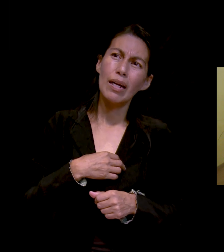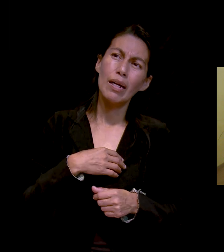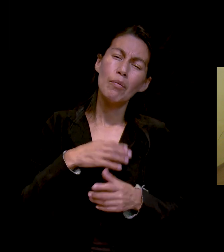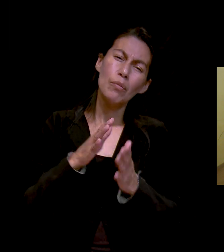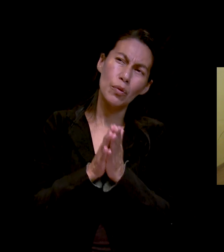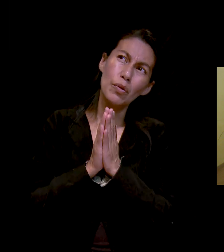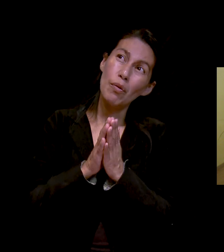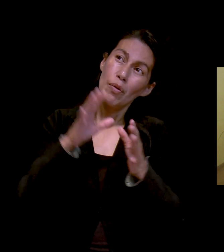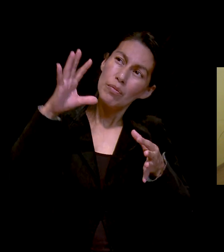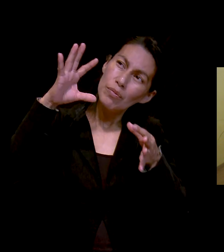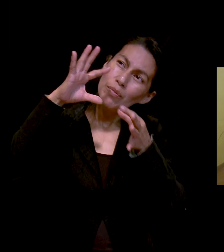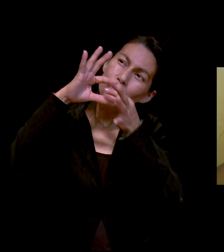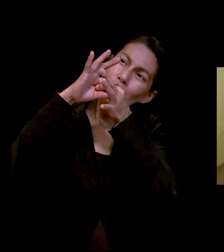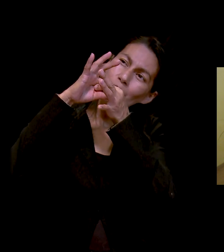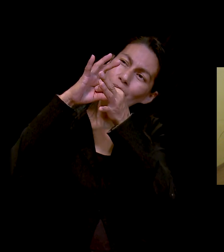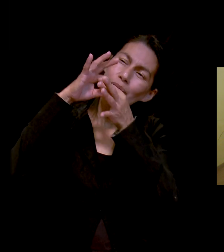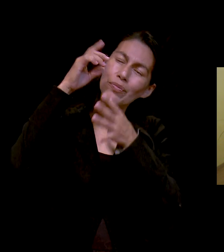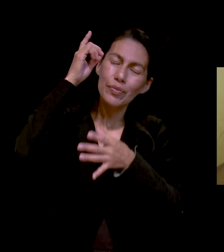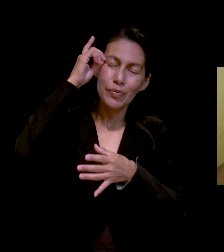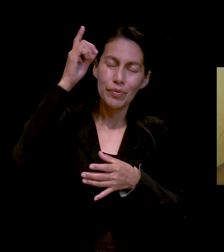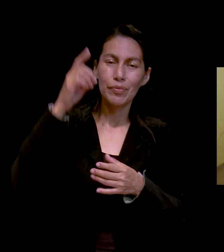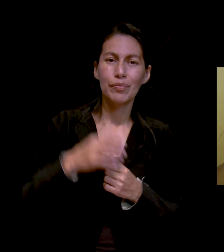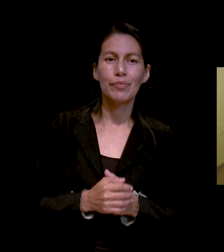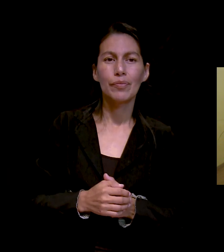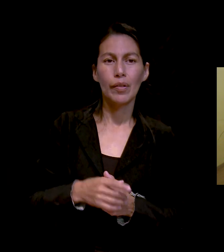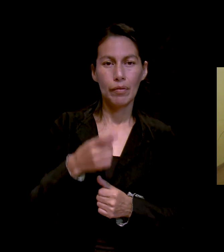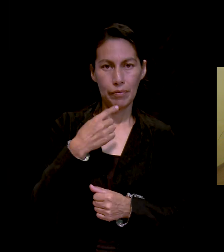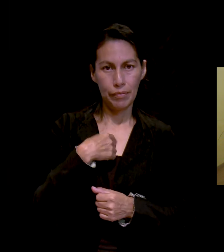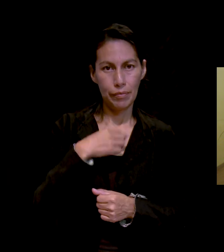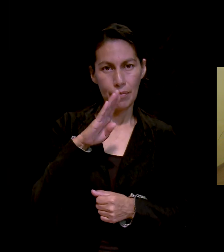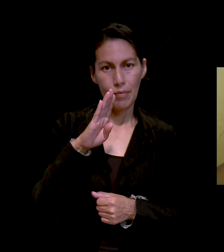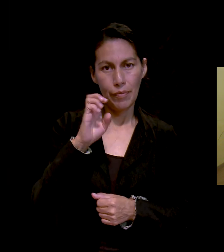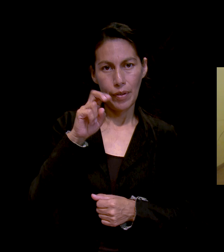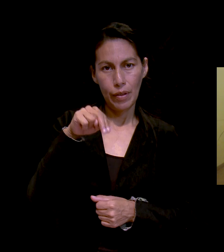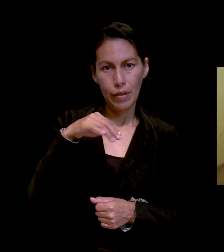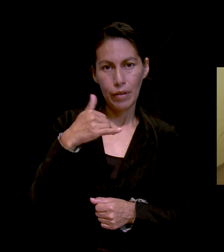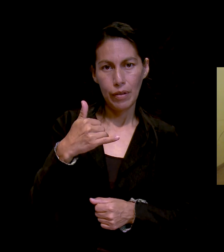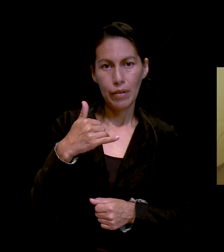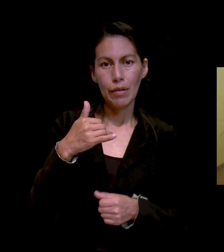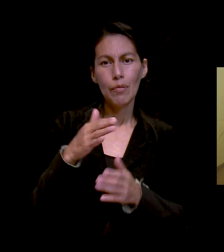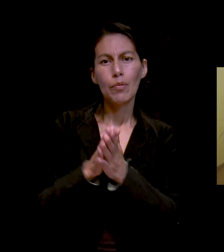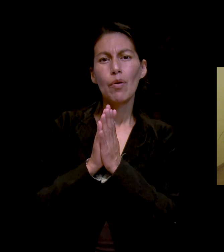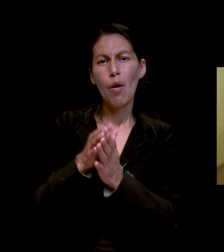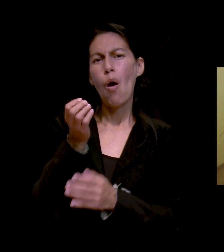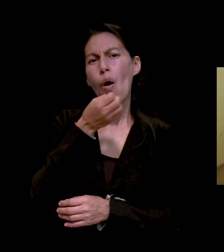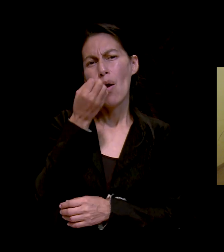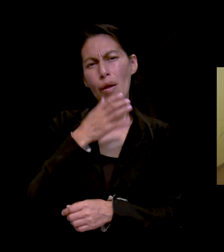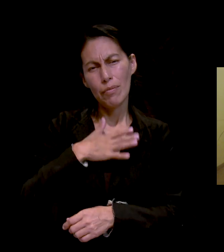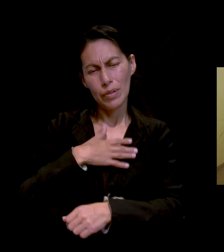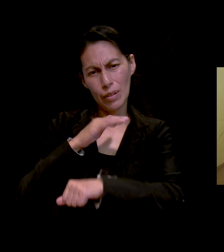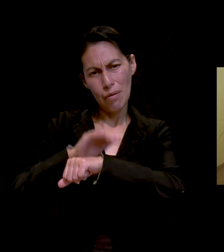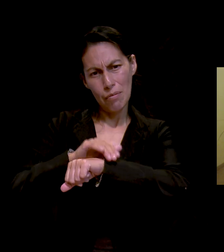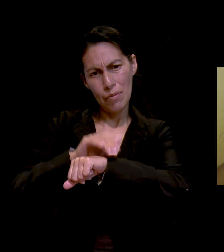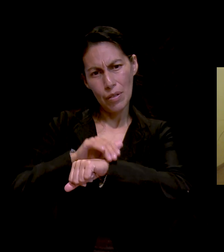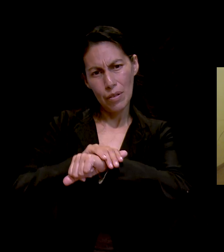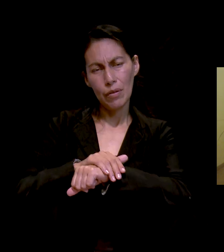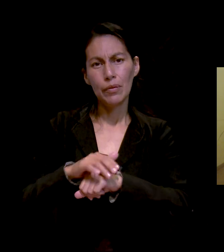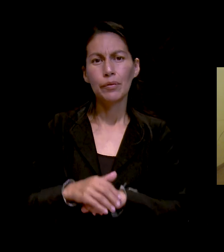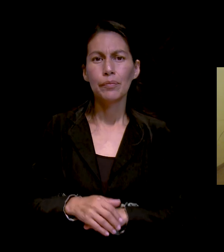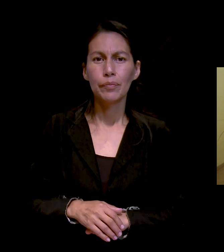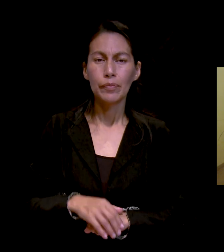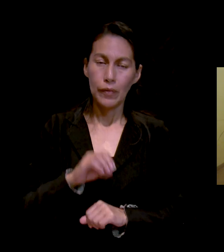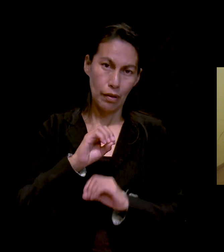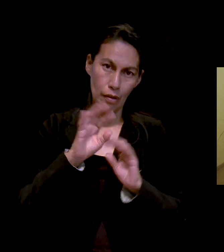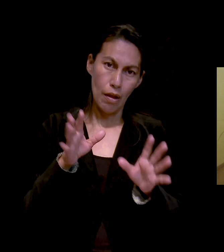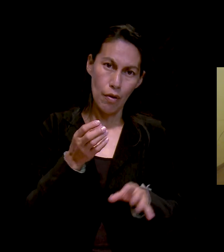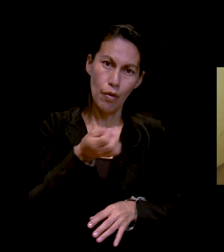Favor de orar por mi salud. Vamos a orar por ti, Beni. Toma como cierto esto. Juan Benito, pido